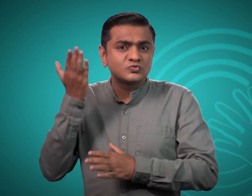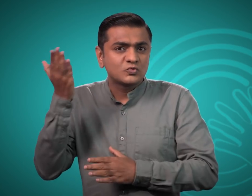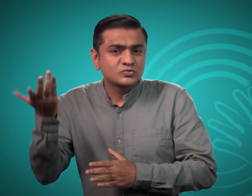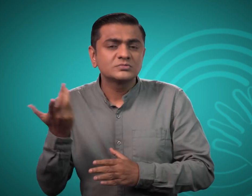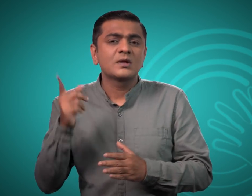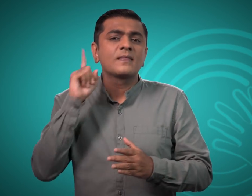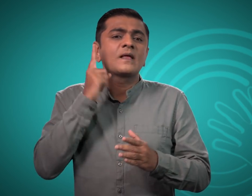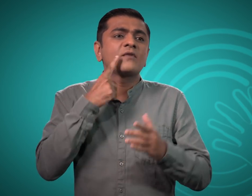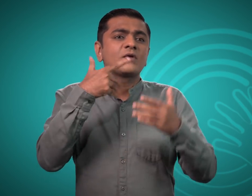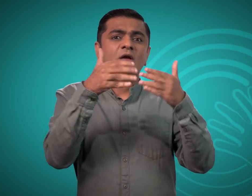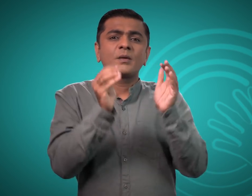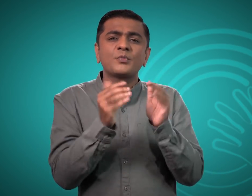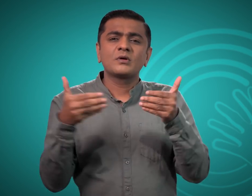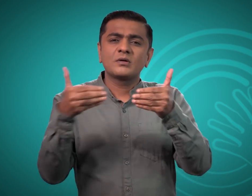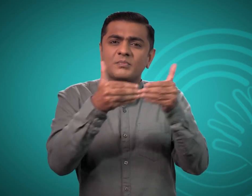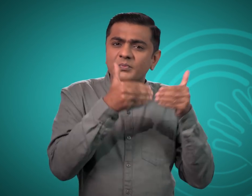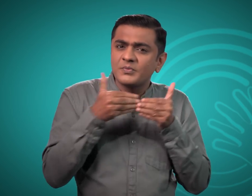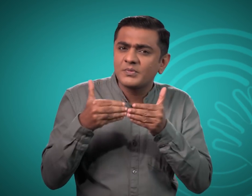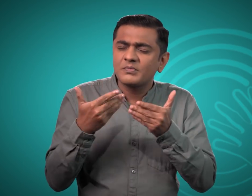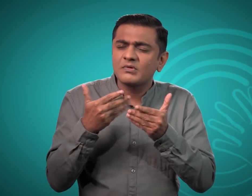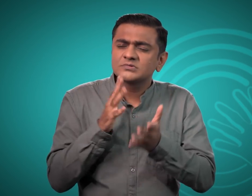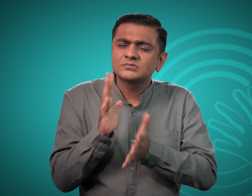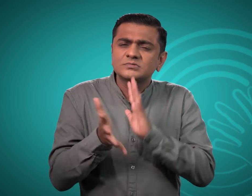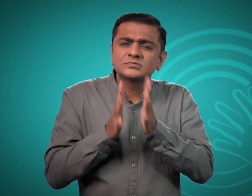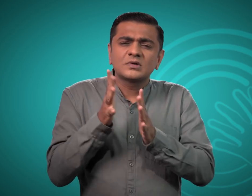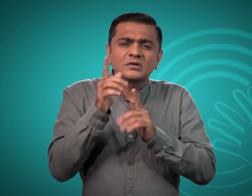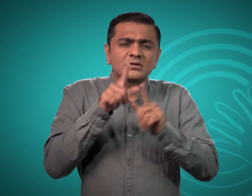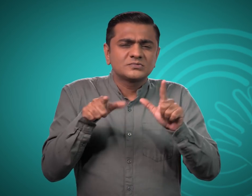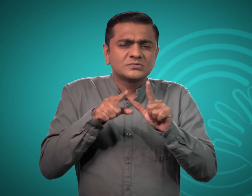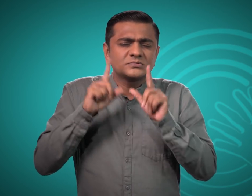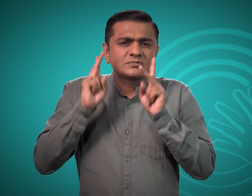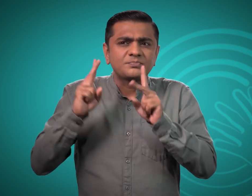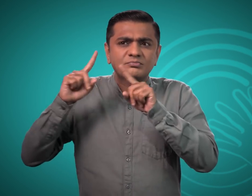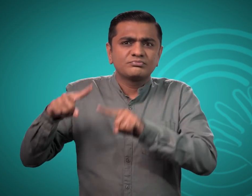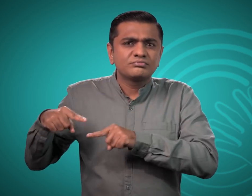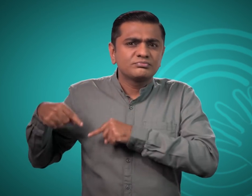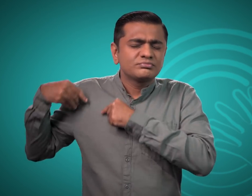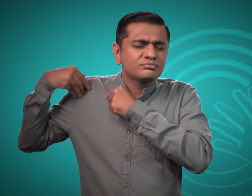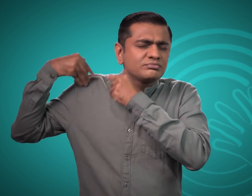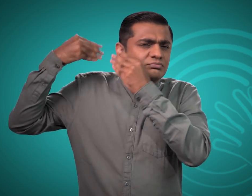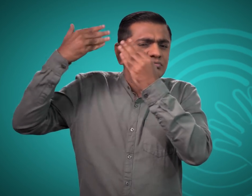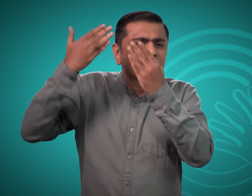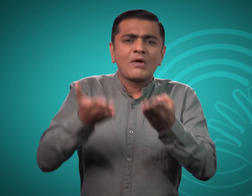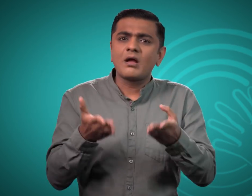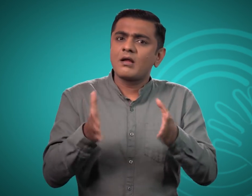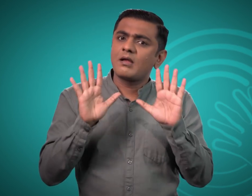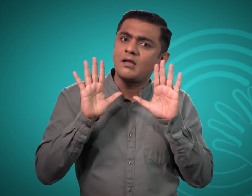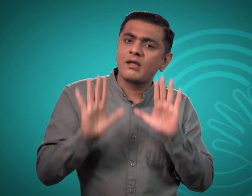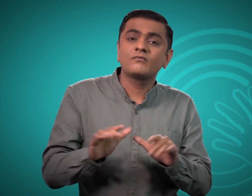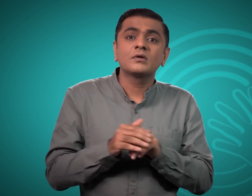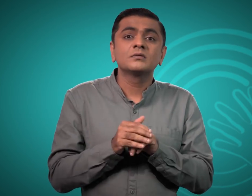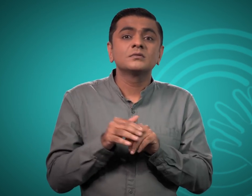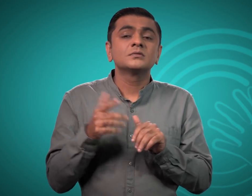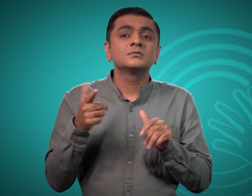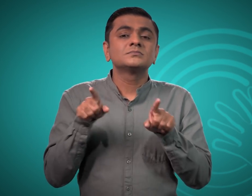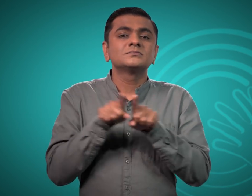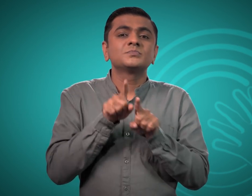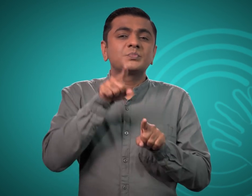संगों और सामाजिक सभाओ द्वारा वर्षों से सांकेतिक भाषा का उप्योग किया जाता रहा है।